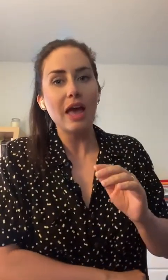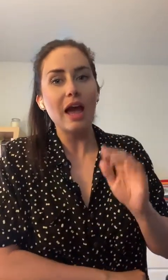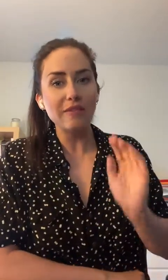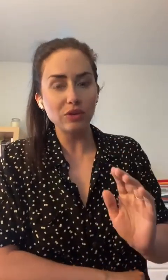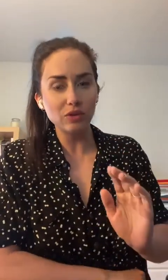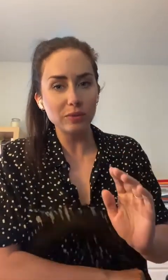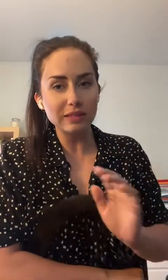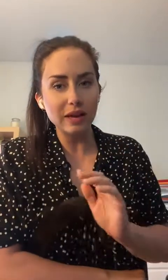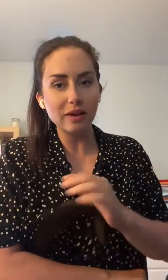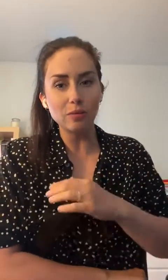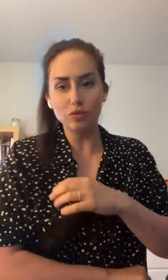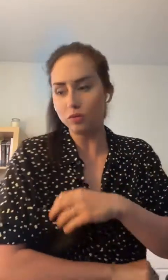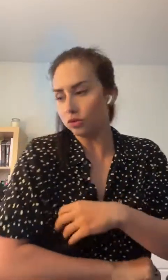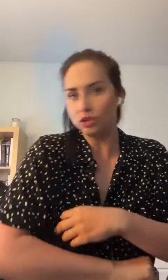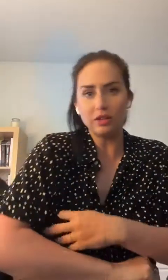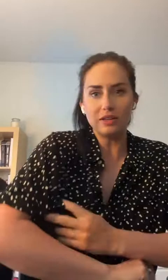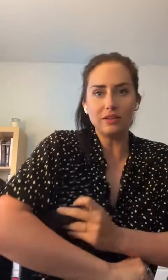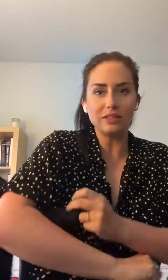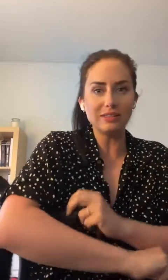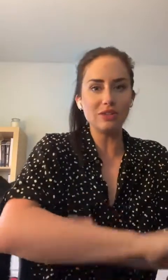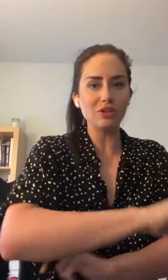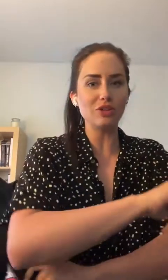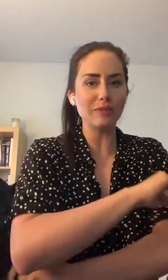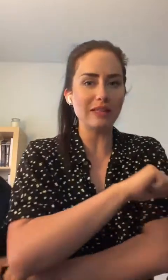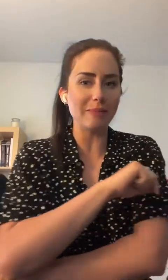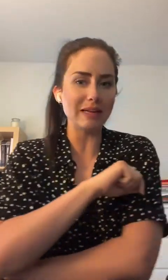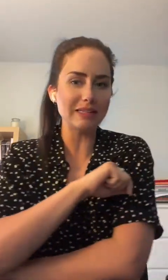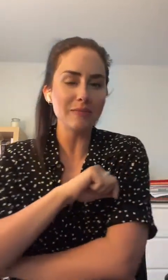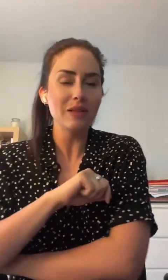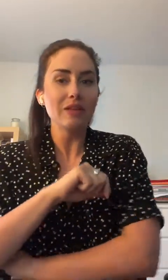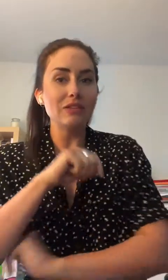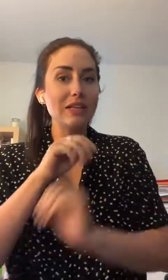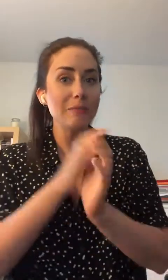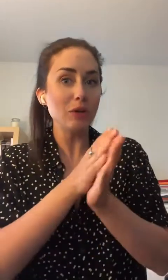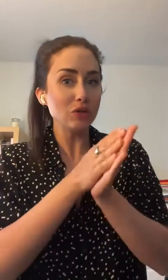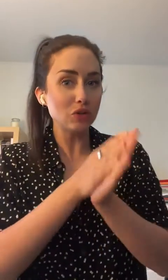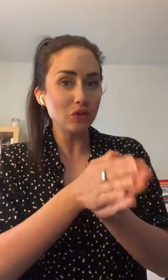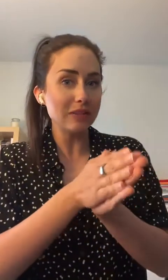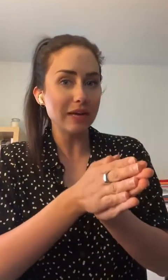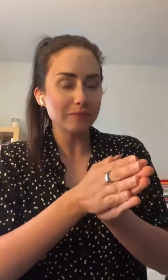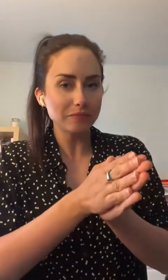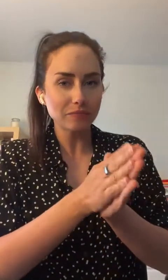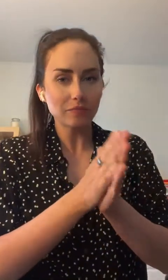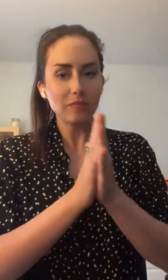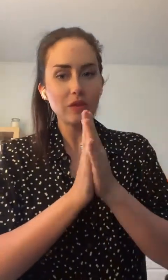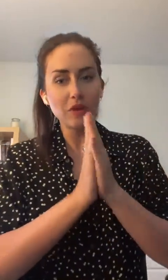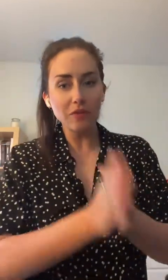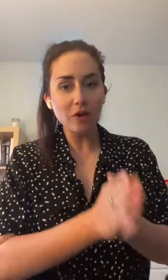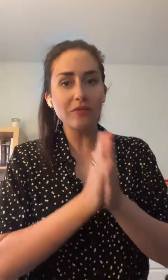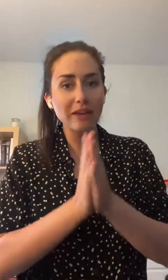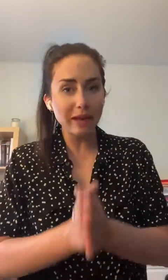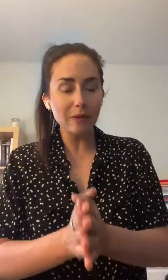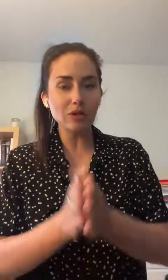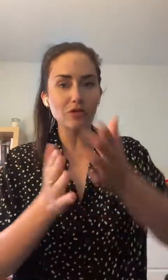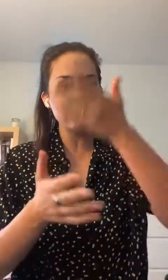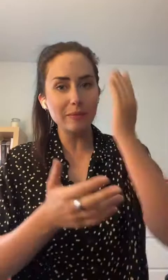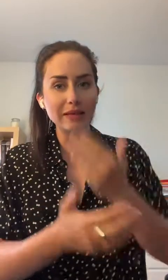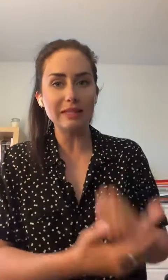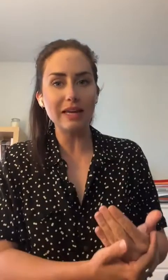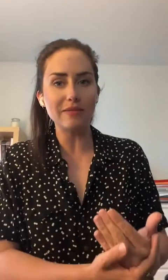avec une eau micellaire, mon Dieu, mon chat, il a décidé de se mettre de la partie, ce n'est pas suffisant. Il va falloir vraiment que vous démaquillez